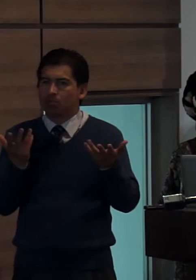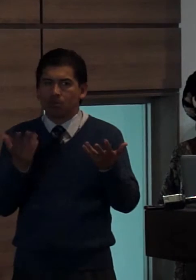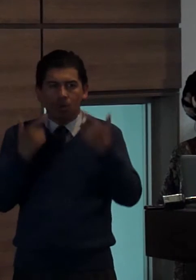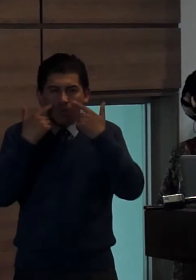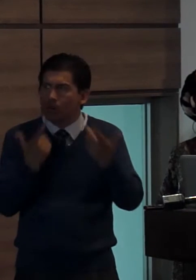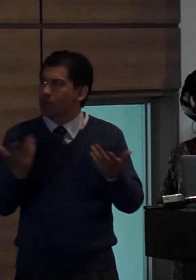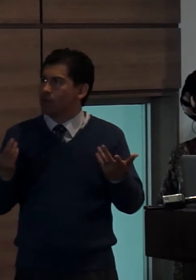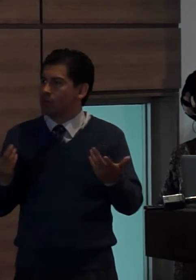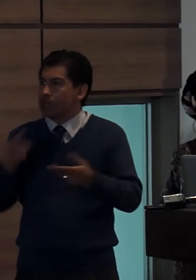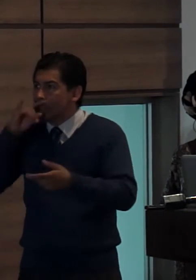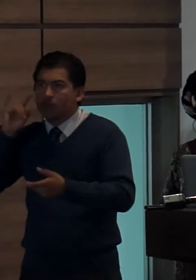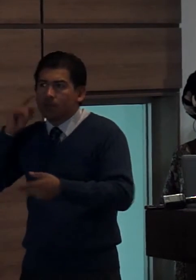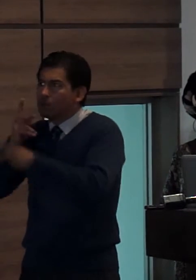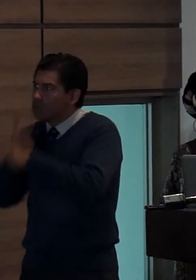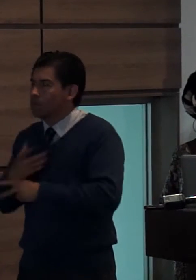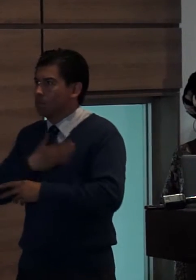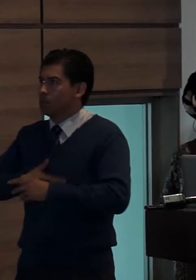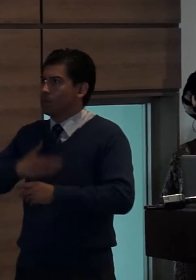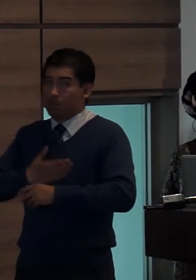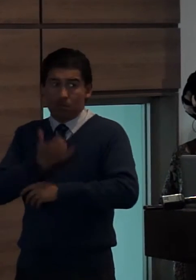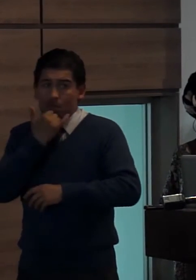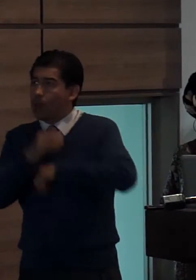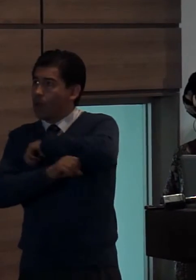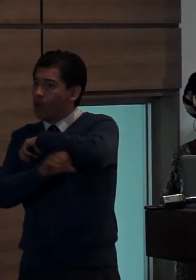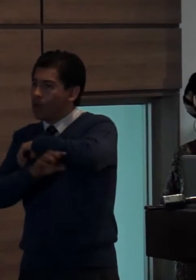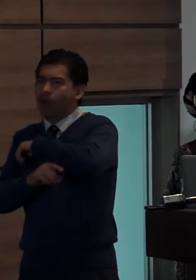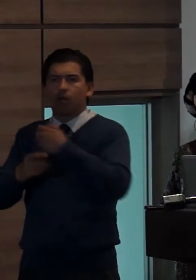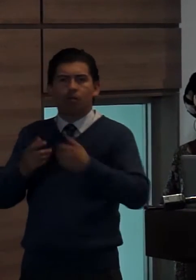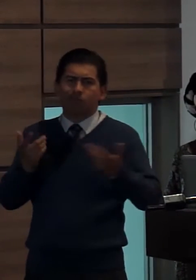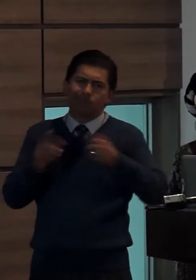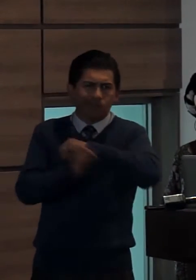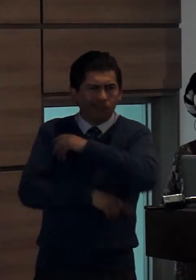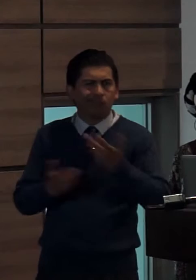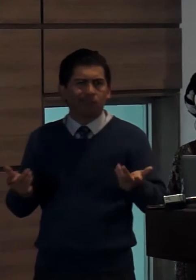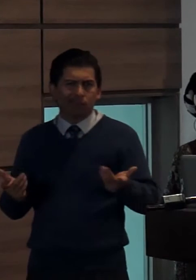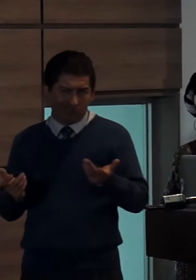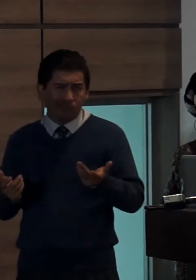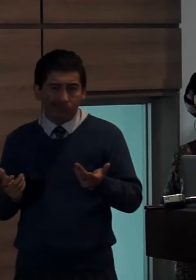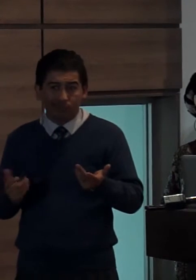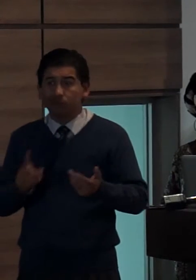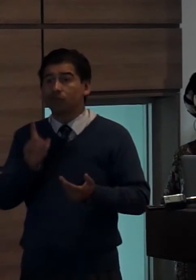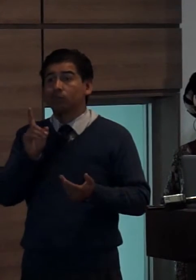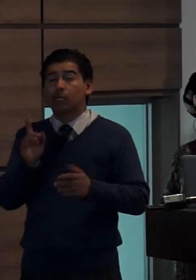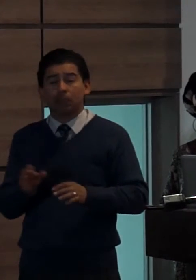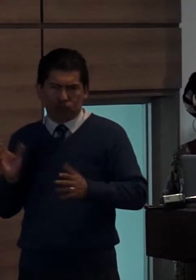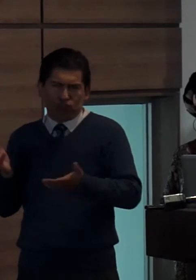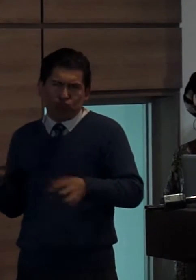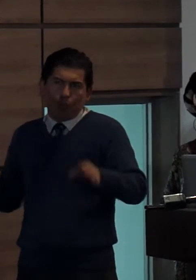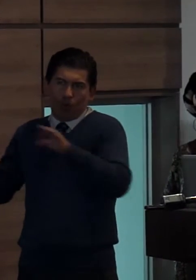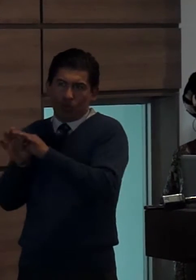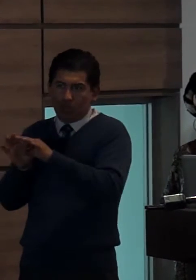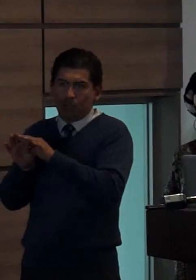interés superior de los niños niñas y adolescentes pero le pediríamos también a los medios de comunicación